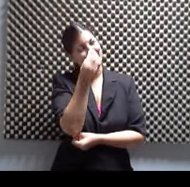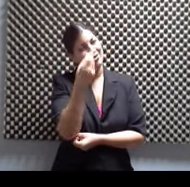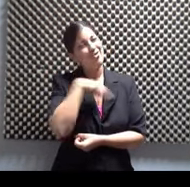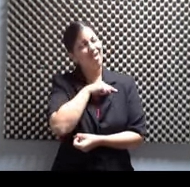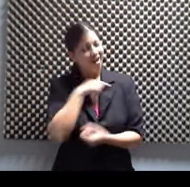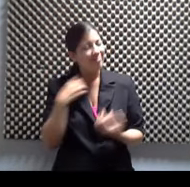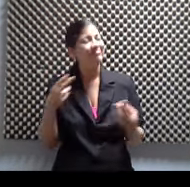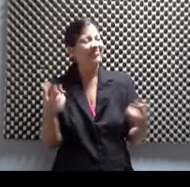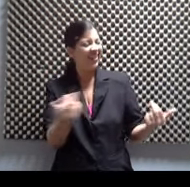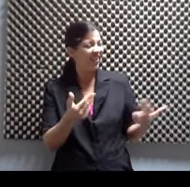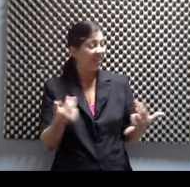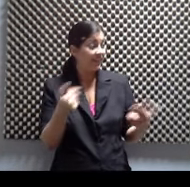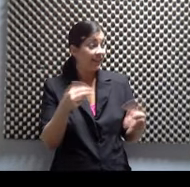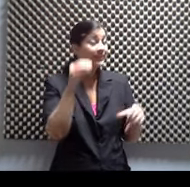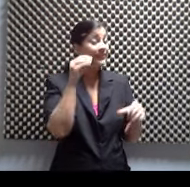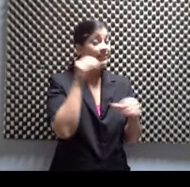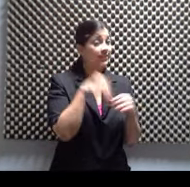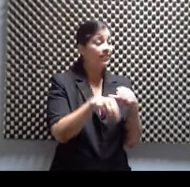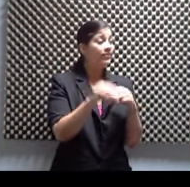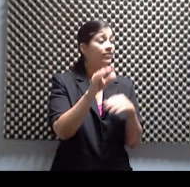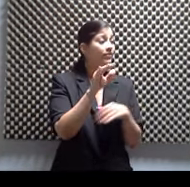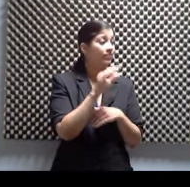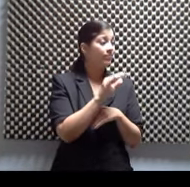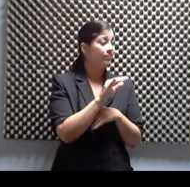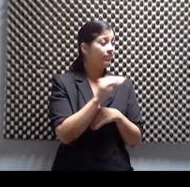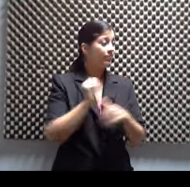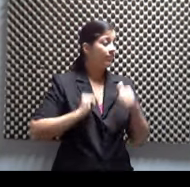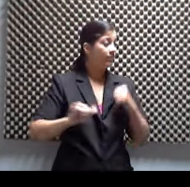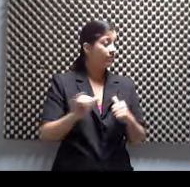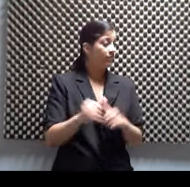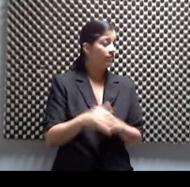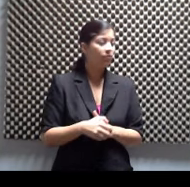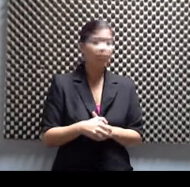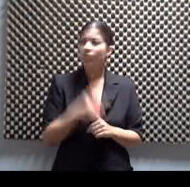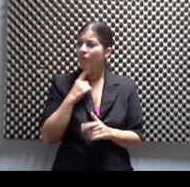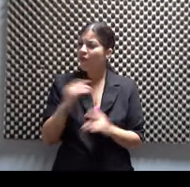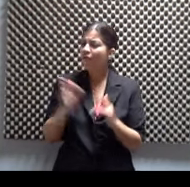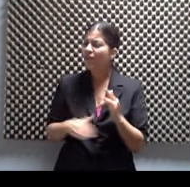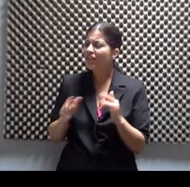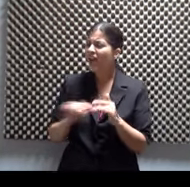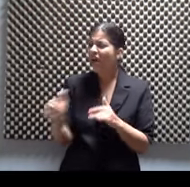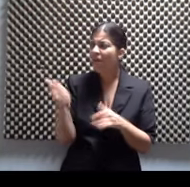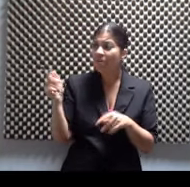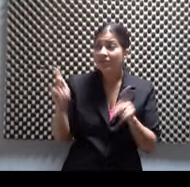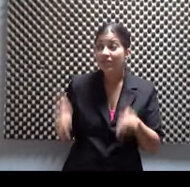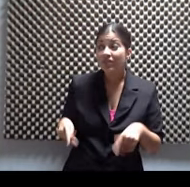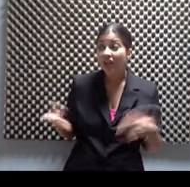nuevo. De nuevo. Hay alguien que se quede que no soy, que no soy. Hay alguien más que se queda. Se quedan dos.